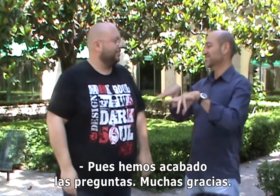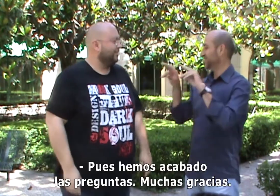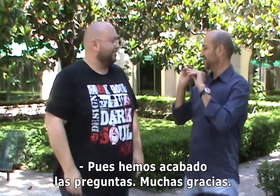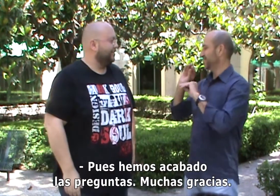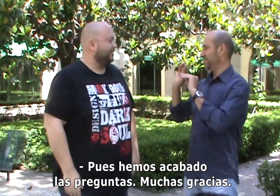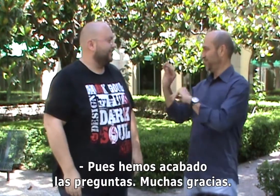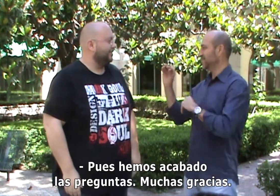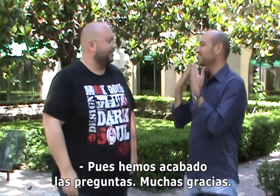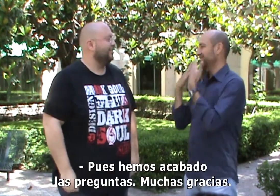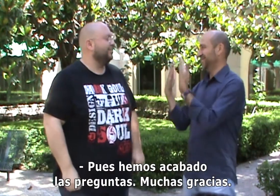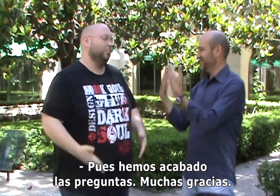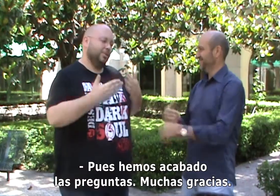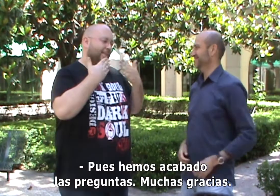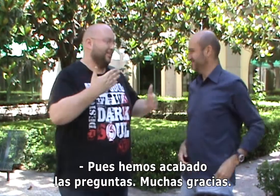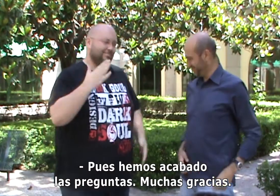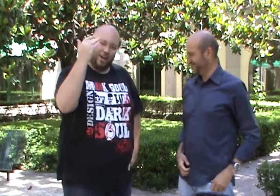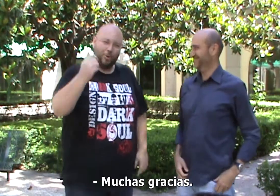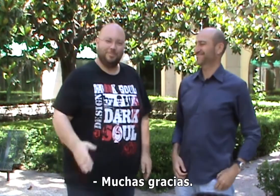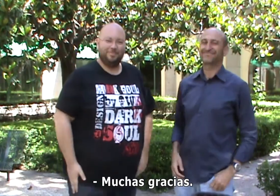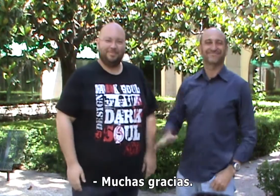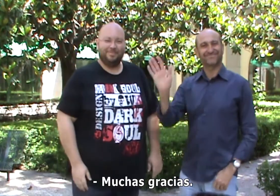Pues hemos acabado las preguntas. Muchas gracias. Muchas gracias.